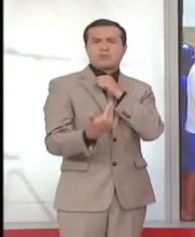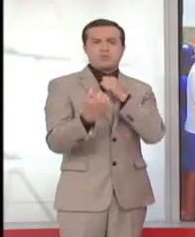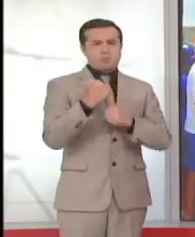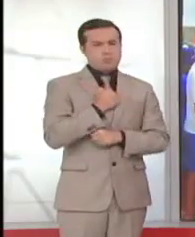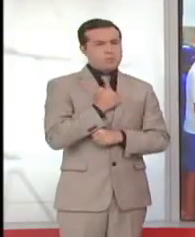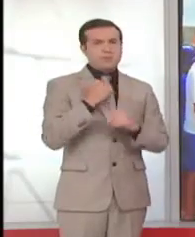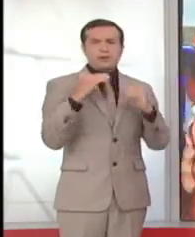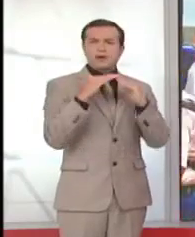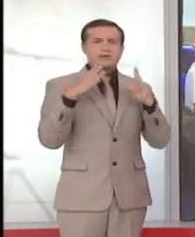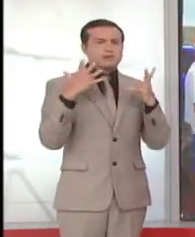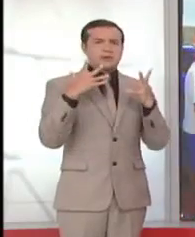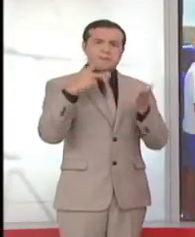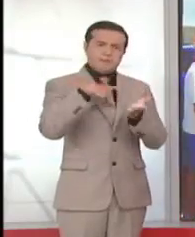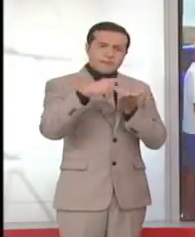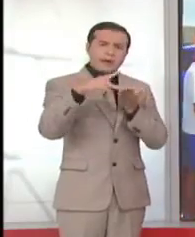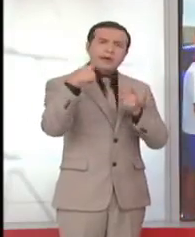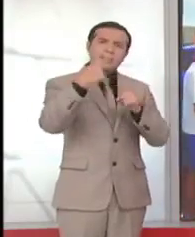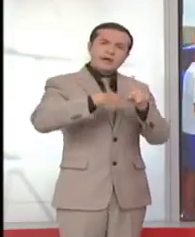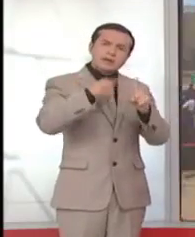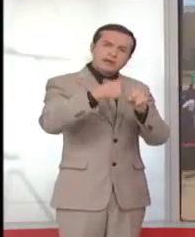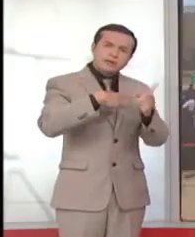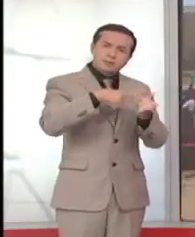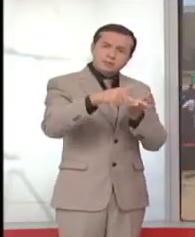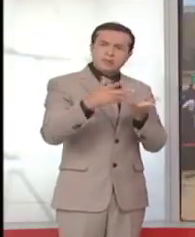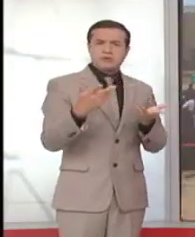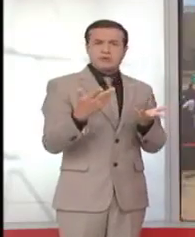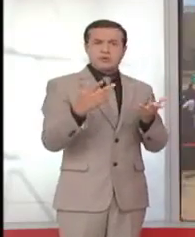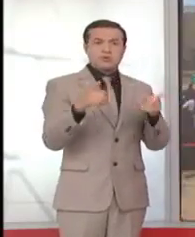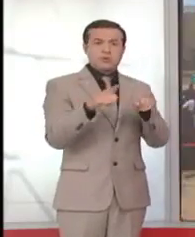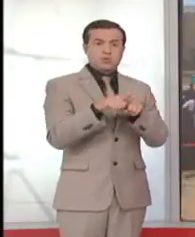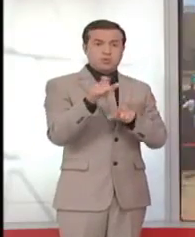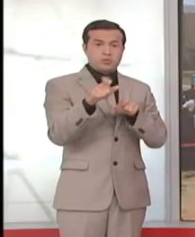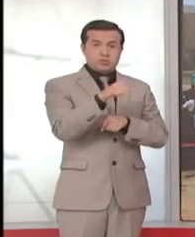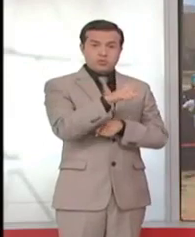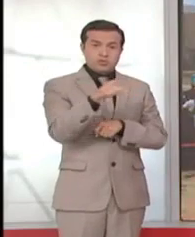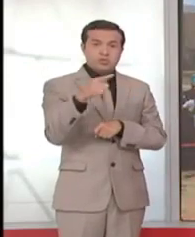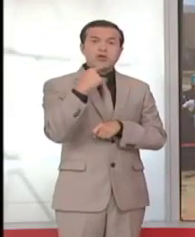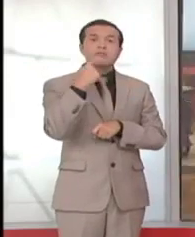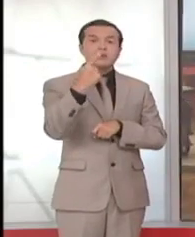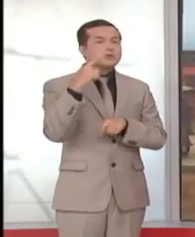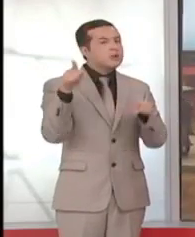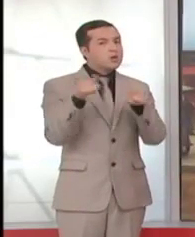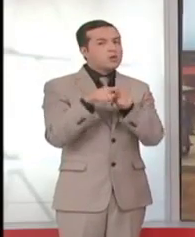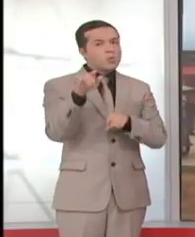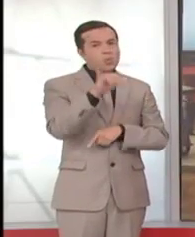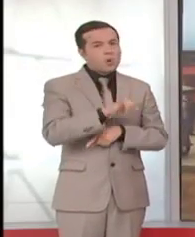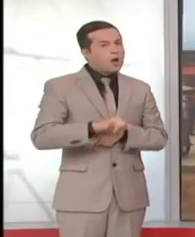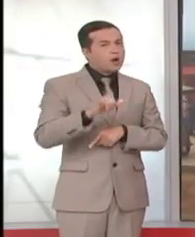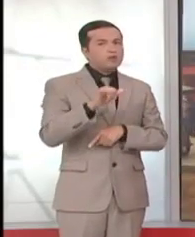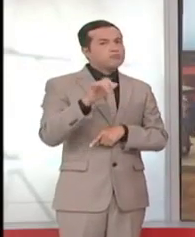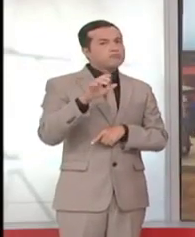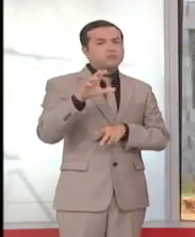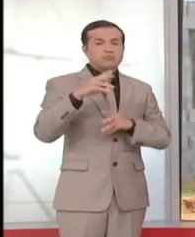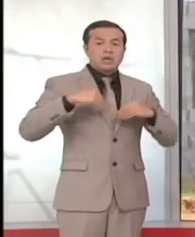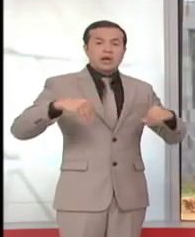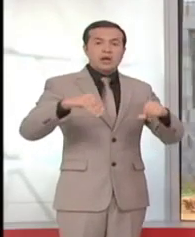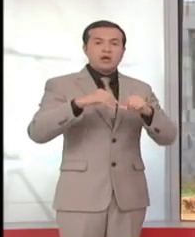nosotros pagamos arriendo aquí en Guaquillas. Así como él, sus vecinos dicen tener la misma razón para invadir estos terrenos y casas a medio